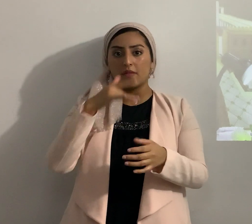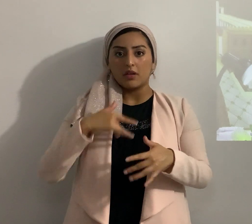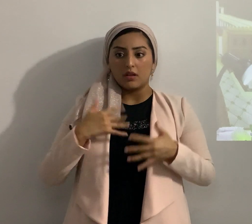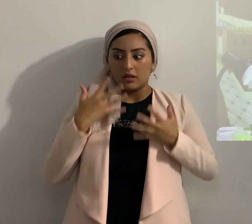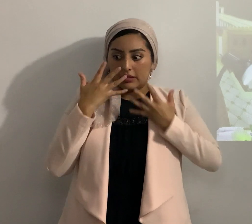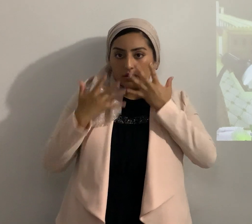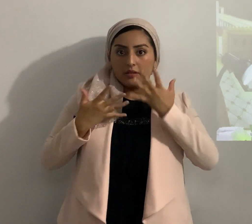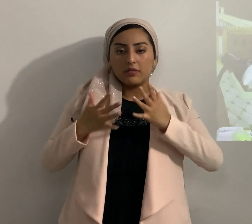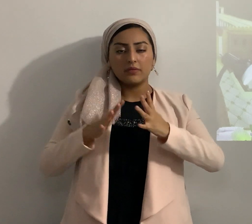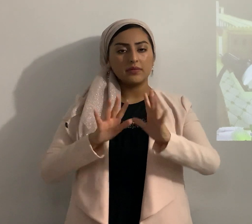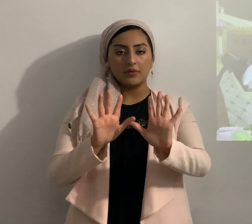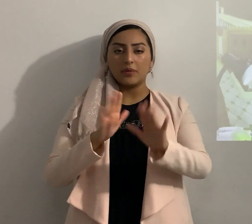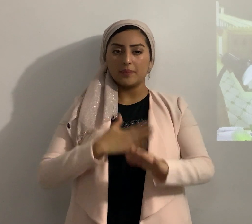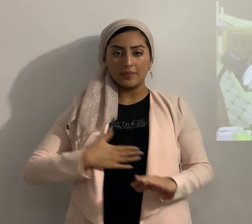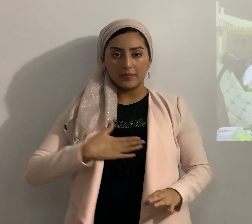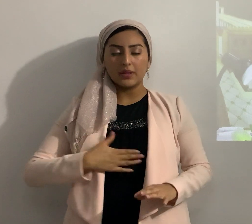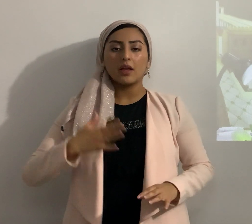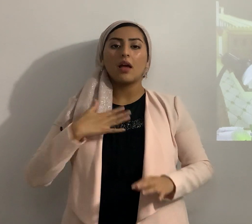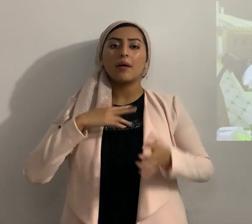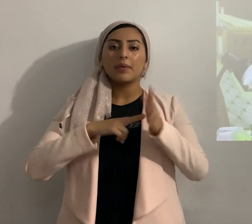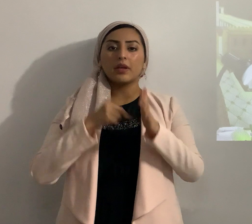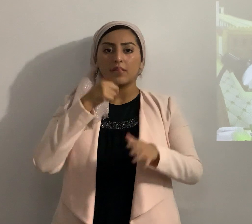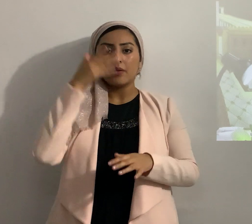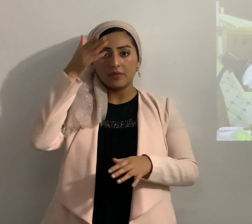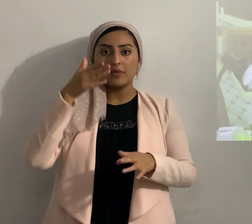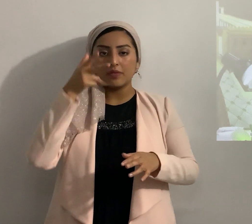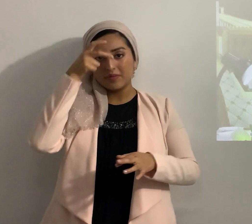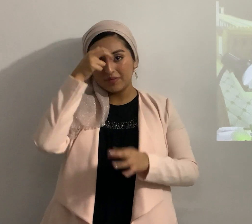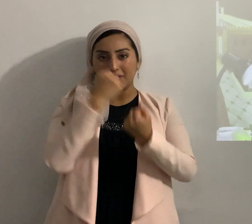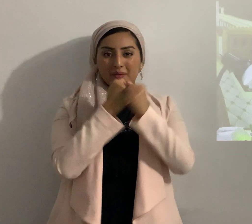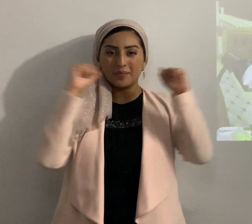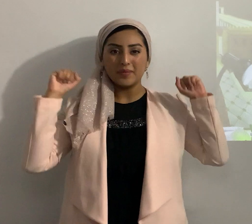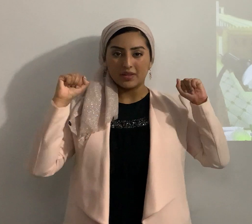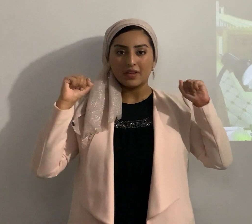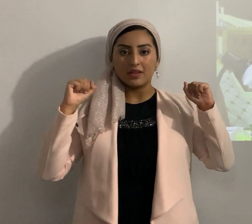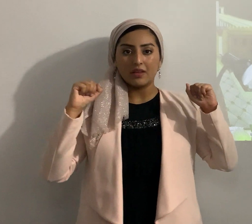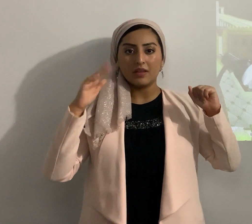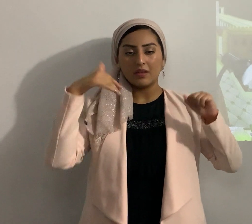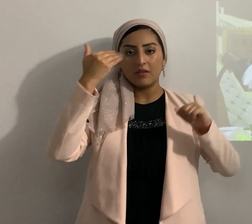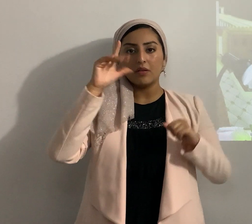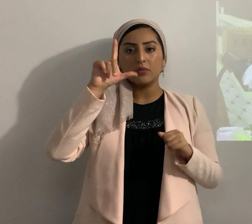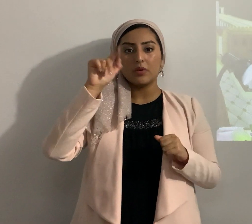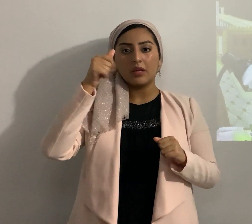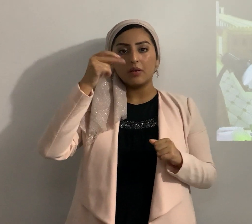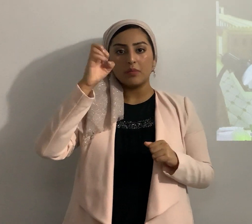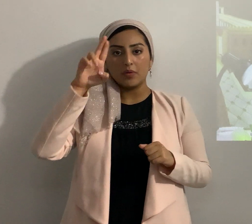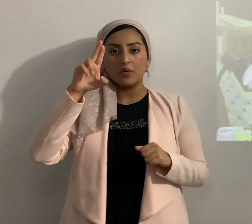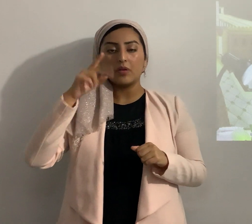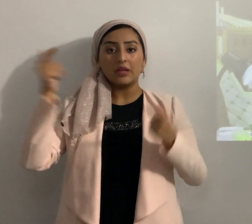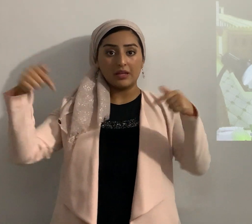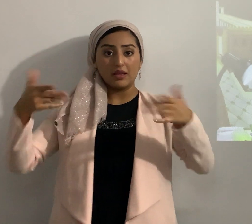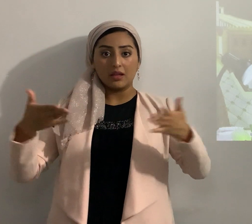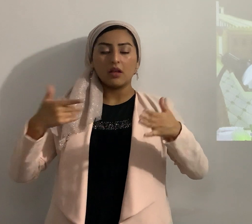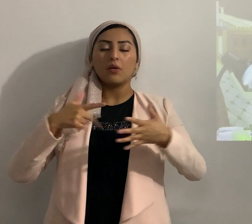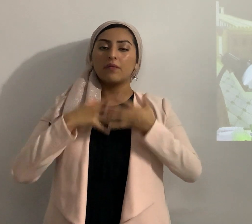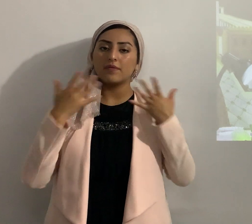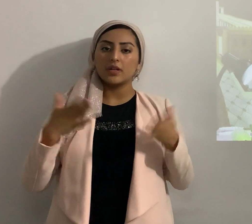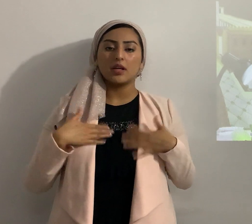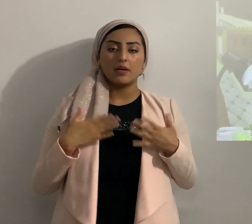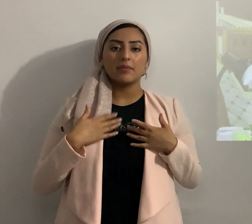nadie por favor me refiero de los que van a hacer liberación el 21 de abril aquí yo les voy a con mucho gusto lo que